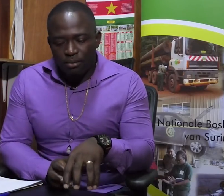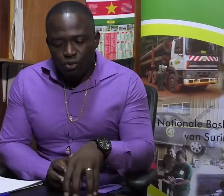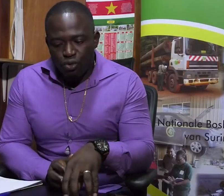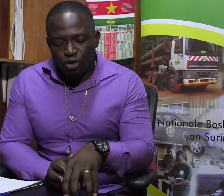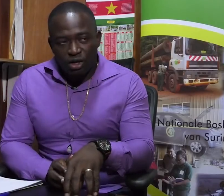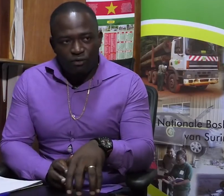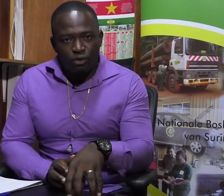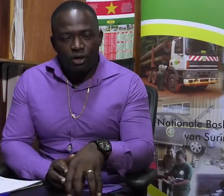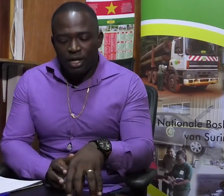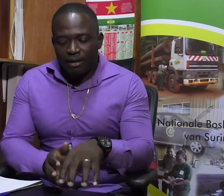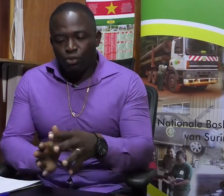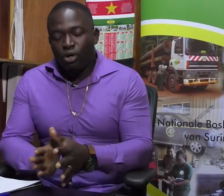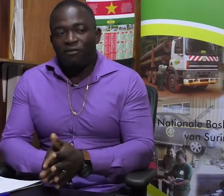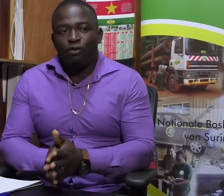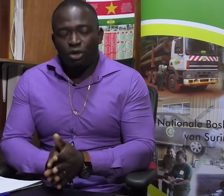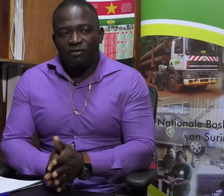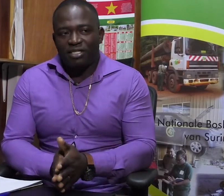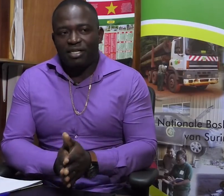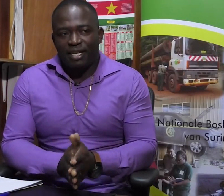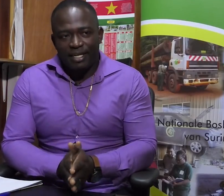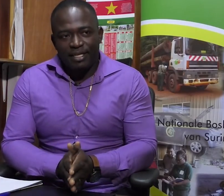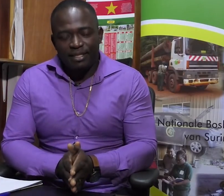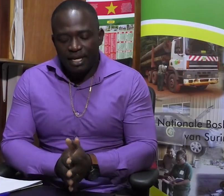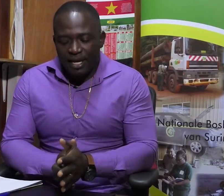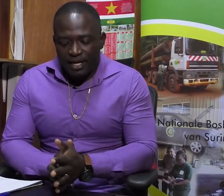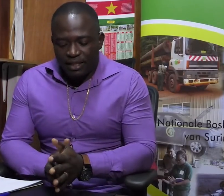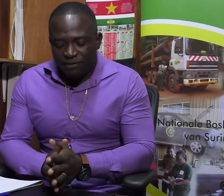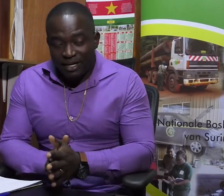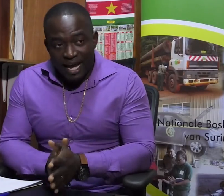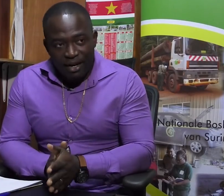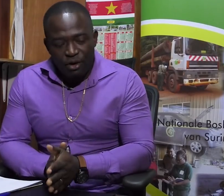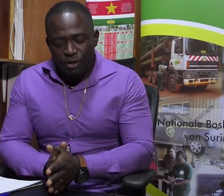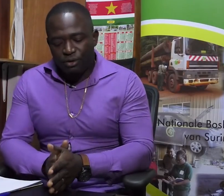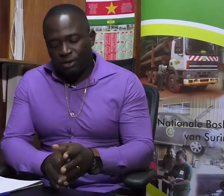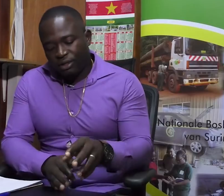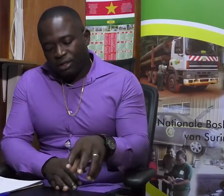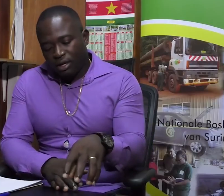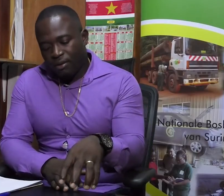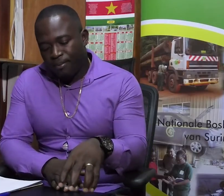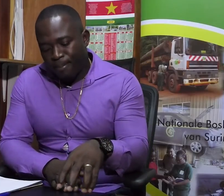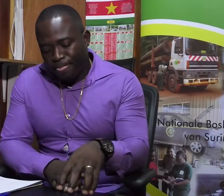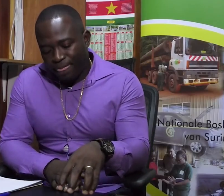Maak Mungo zorg ervoor dat Mungo goed gefaciliteerd is, dat je van daaruit